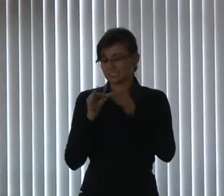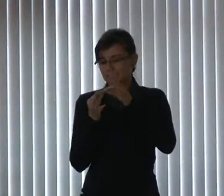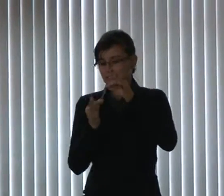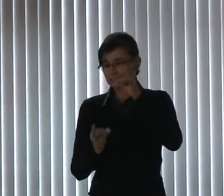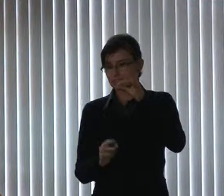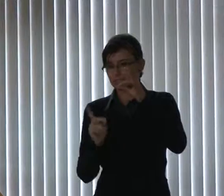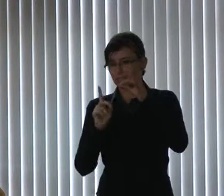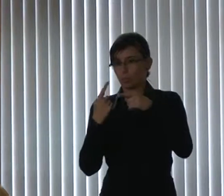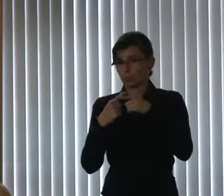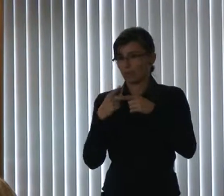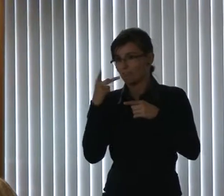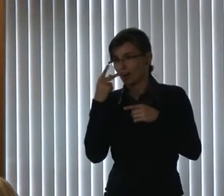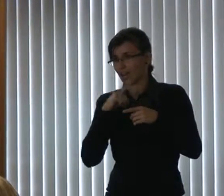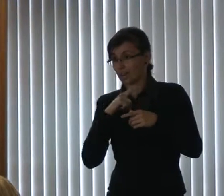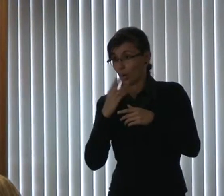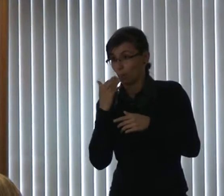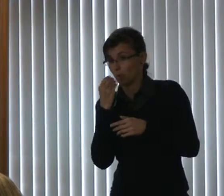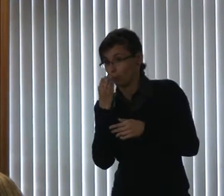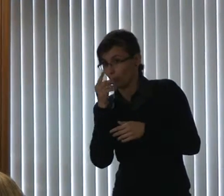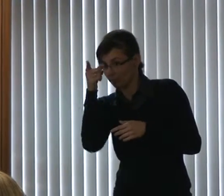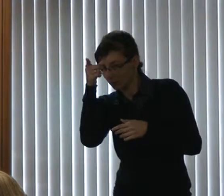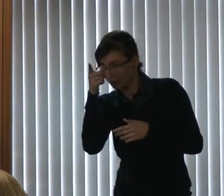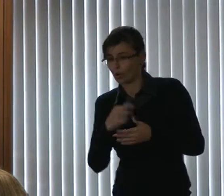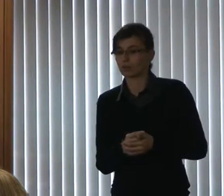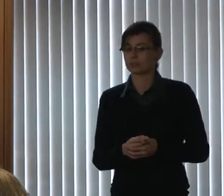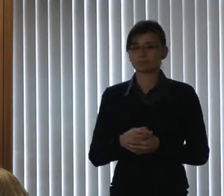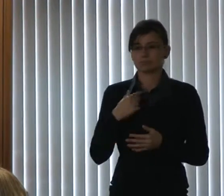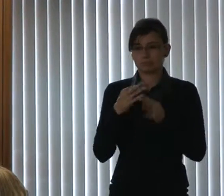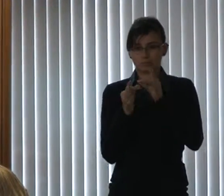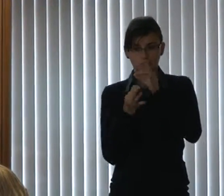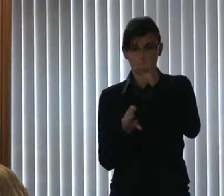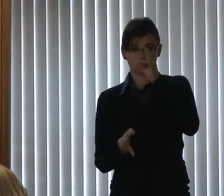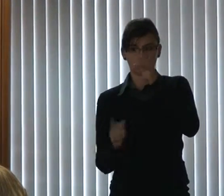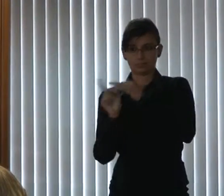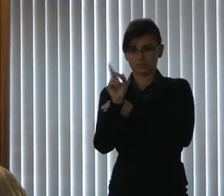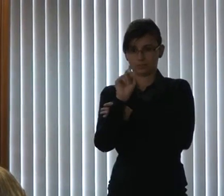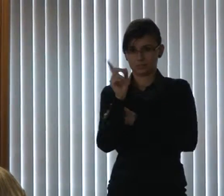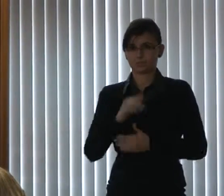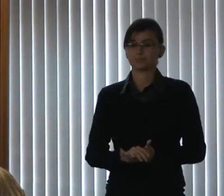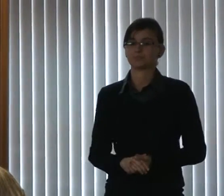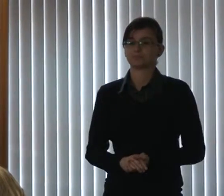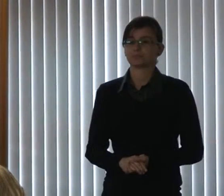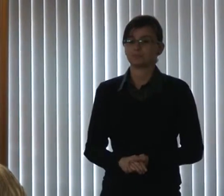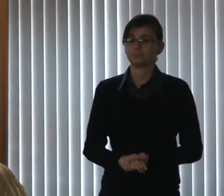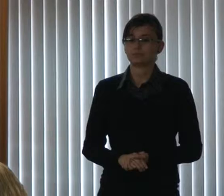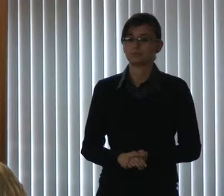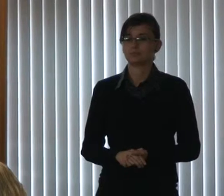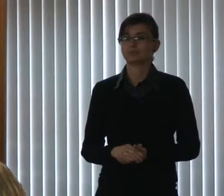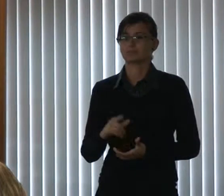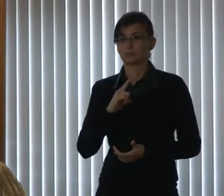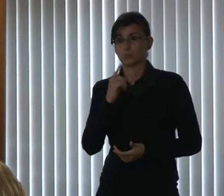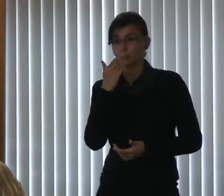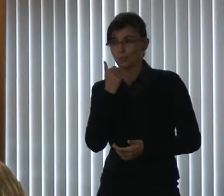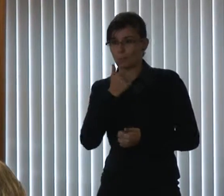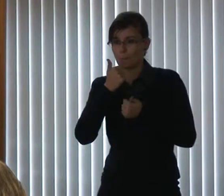coquetel maravilhoso aí hoje. Então, não vou me alongar muito. Então, que tem coquetel, já falaram, falem muito.